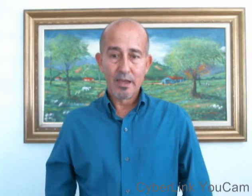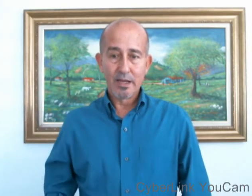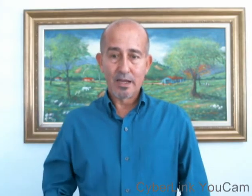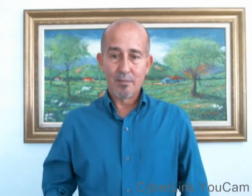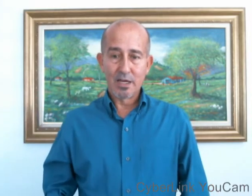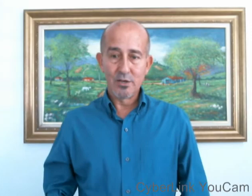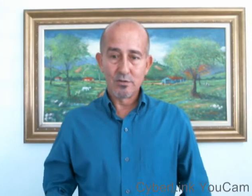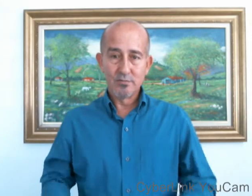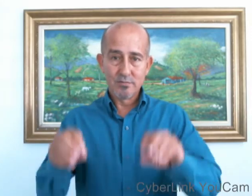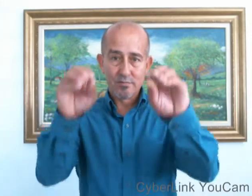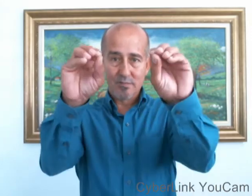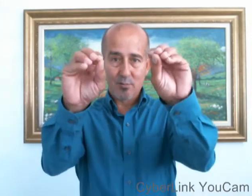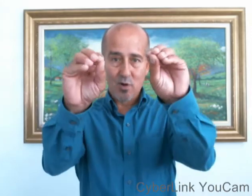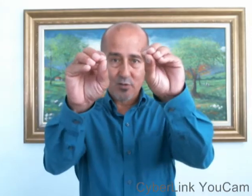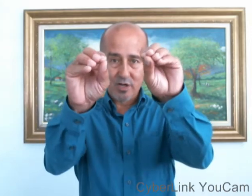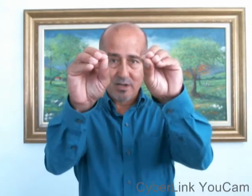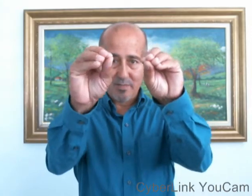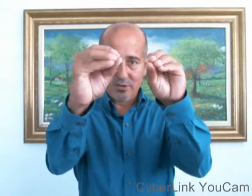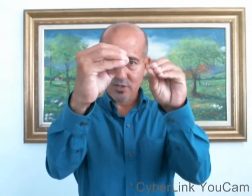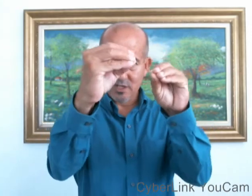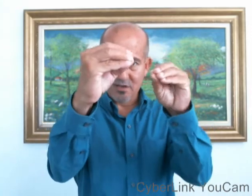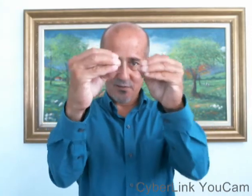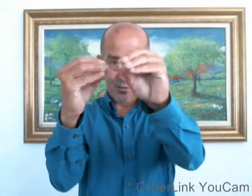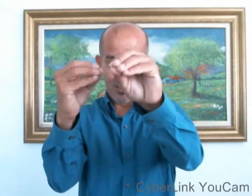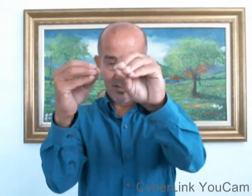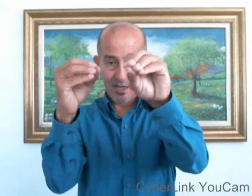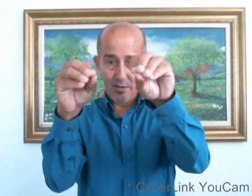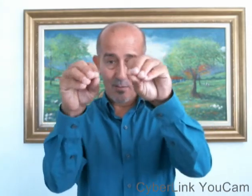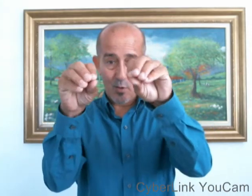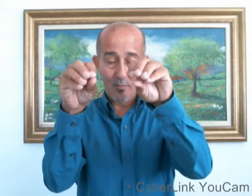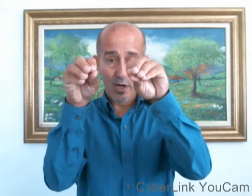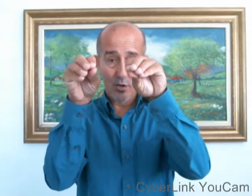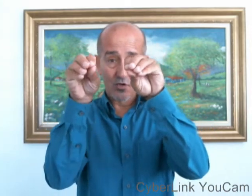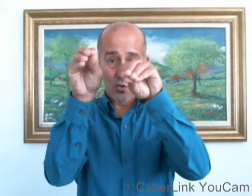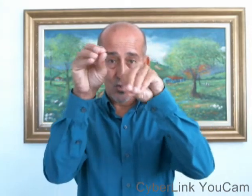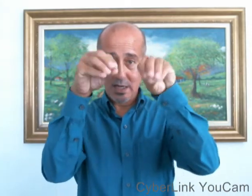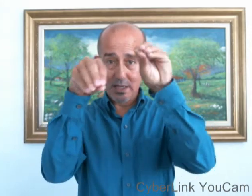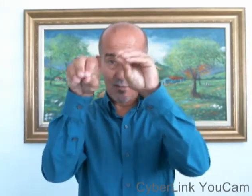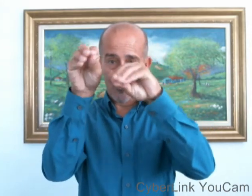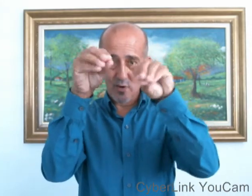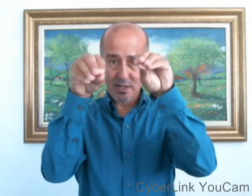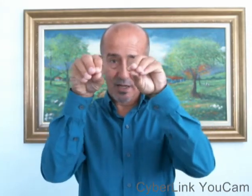El camaleón. Vamos a poner las manos de esta forma. Y la vamos a poner en los ojos y le damos vuelta.